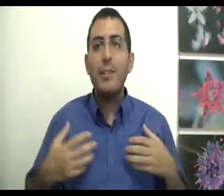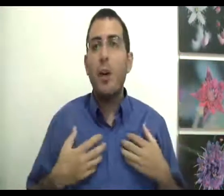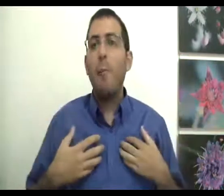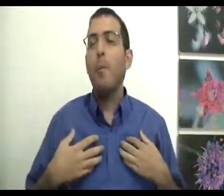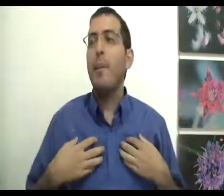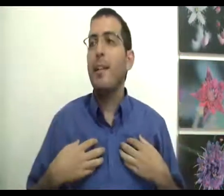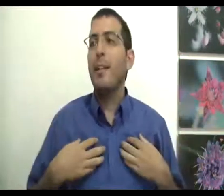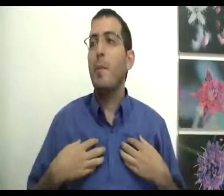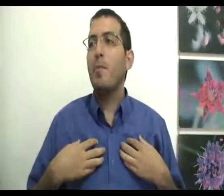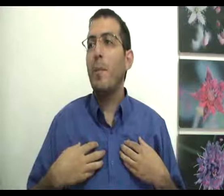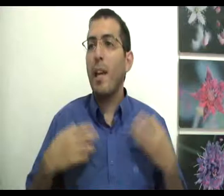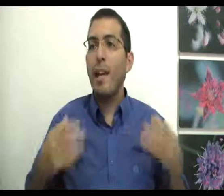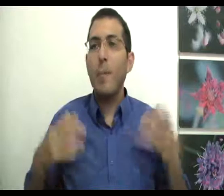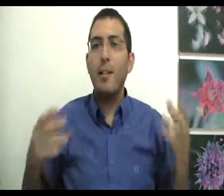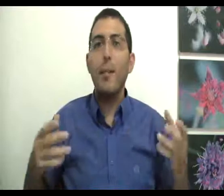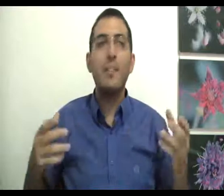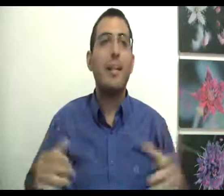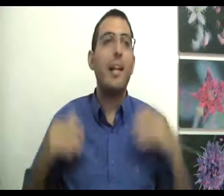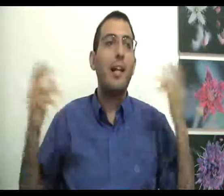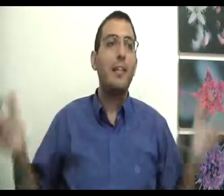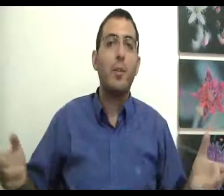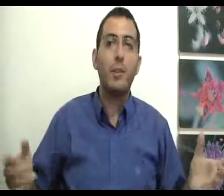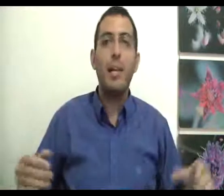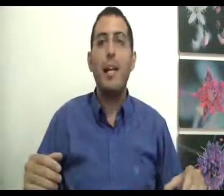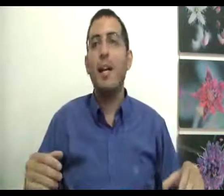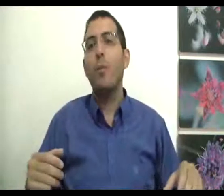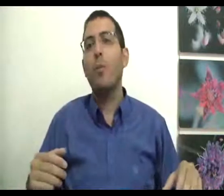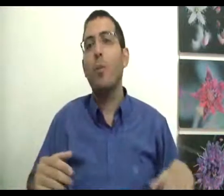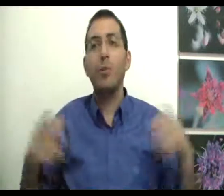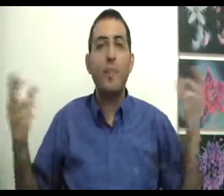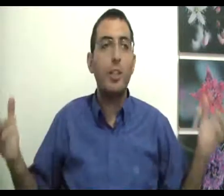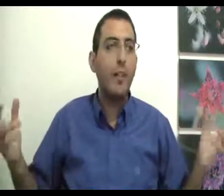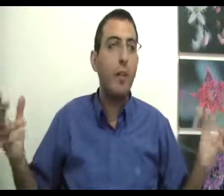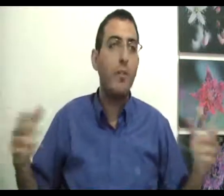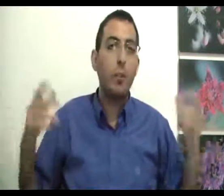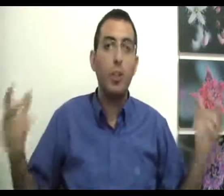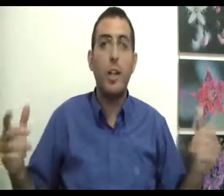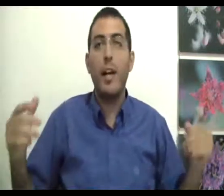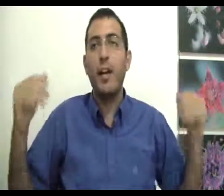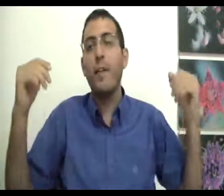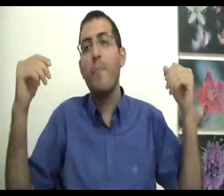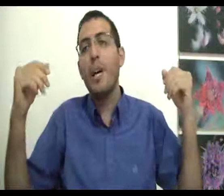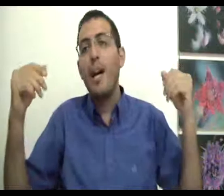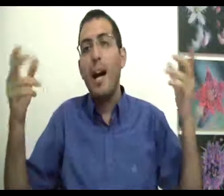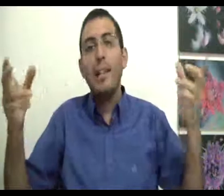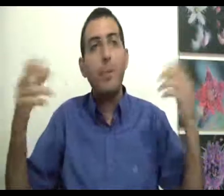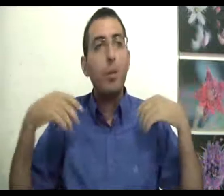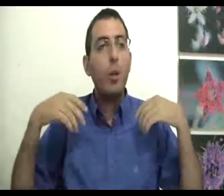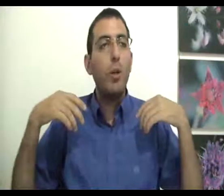הזה הוא אף פעם לא ממלא את האדם מבפנים כי גם אם האדם מסתכל על חצי הקוס המלאה או חושב חשיבה חיובית או כל שקר אחר עדיין בתוכו